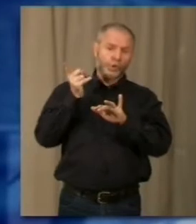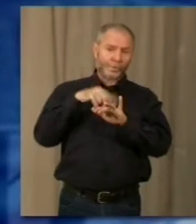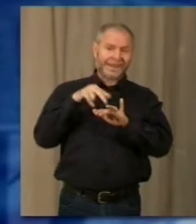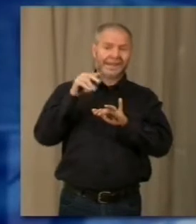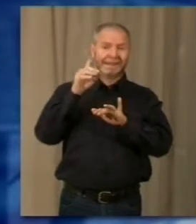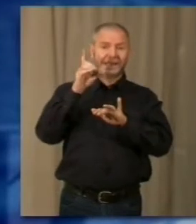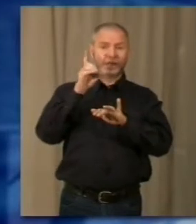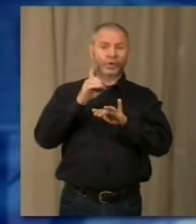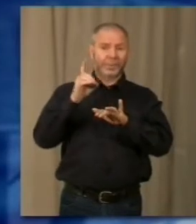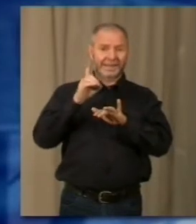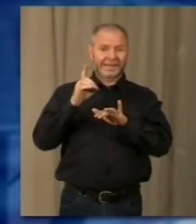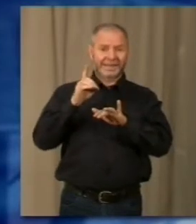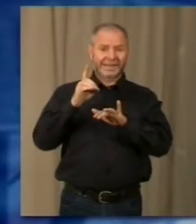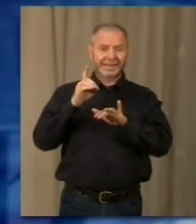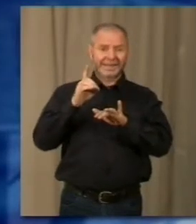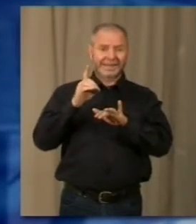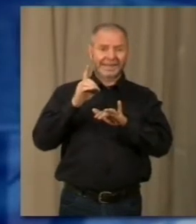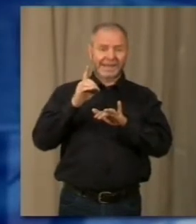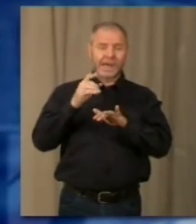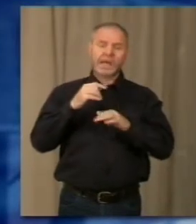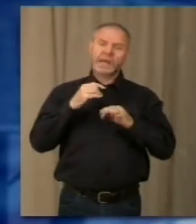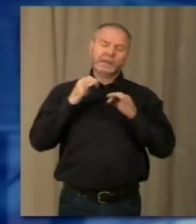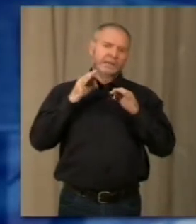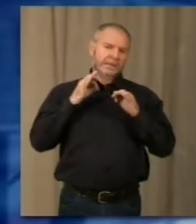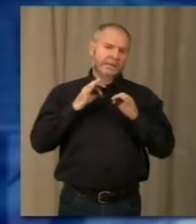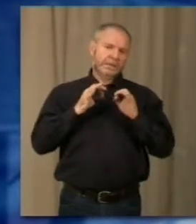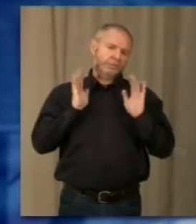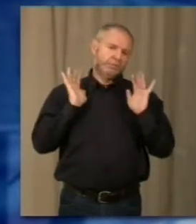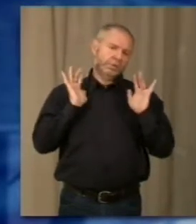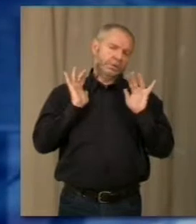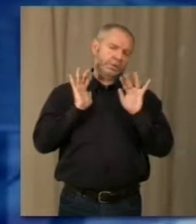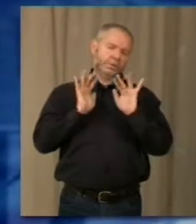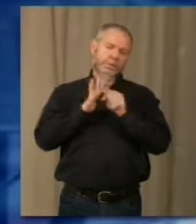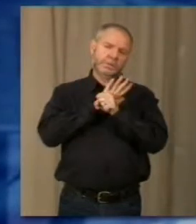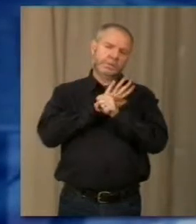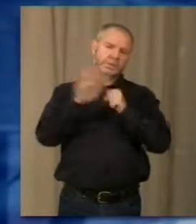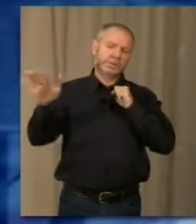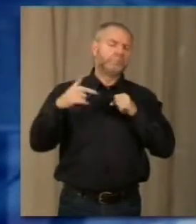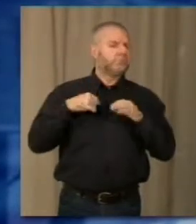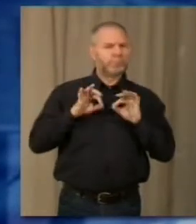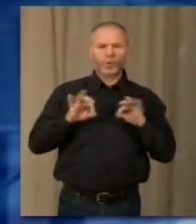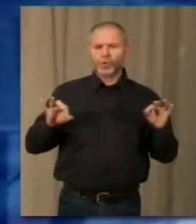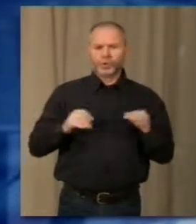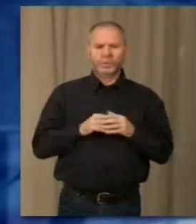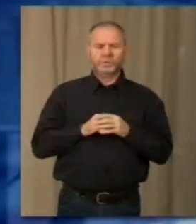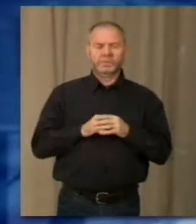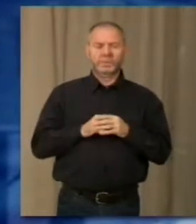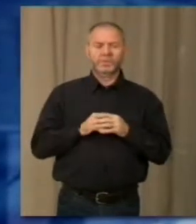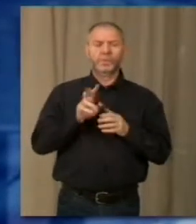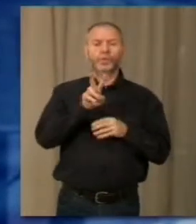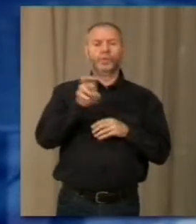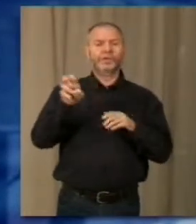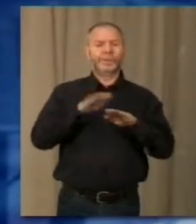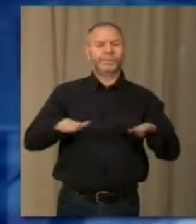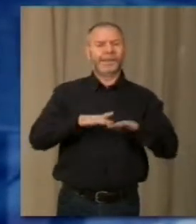domenica è previsto praticamente il grande afflusso, il tutto esaurito, siamo pronti. 200 bancarelle